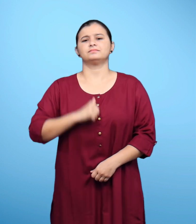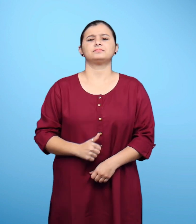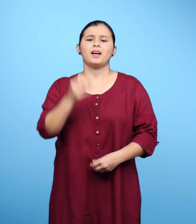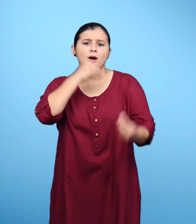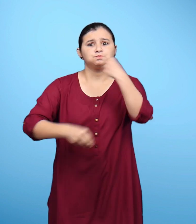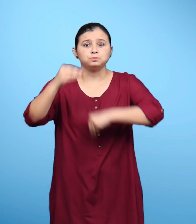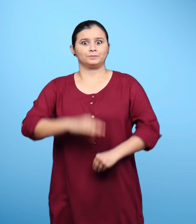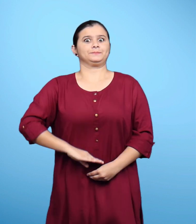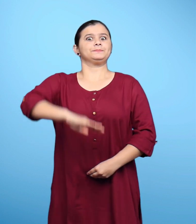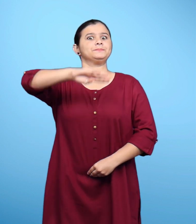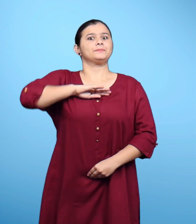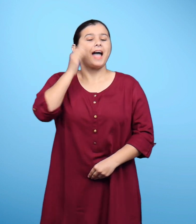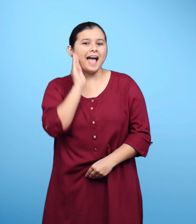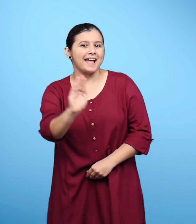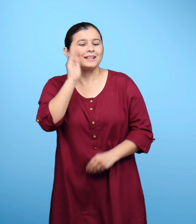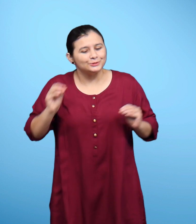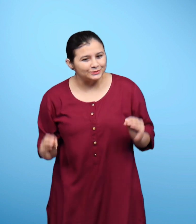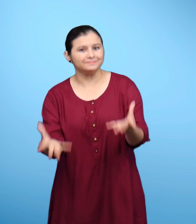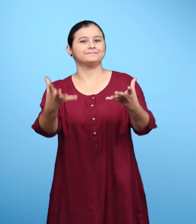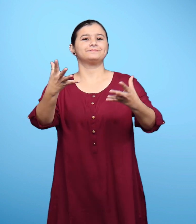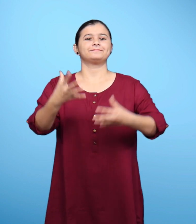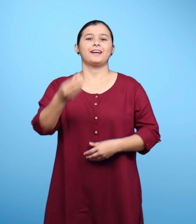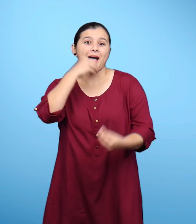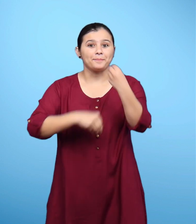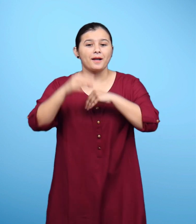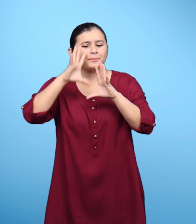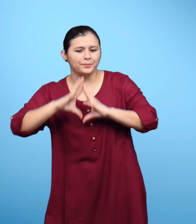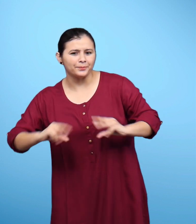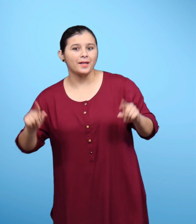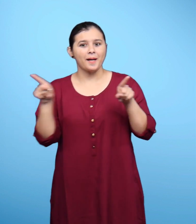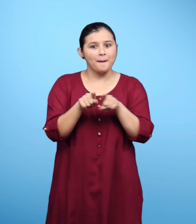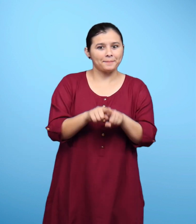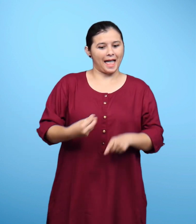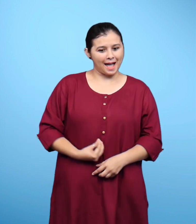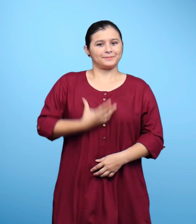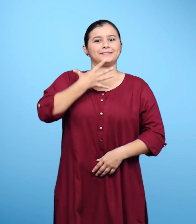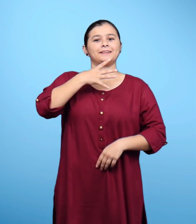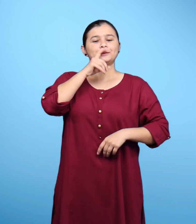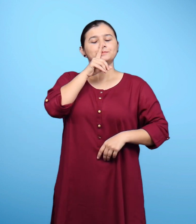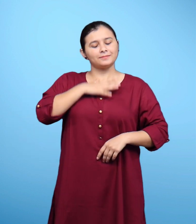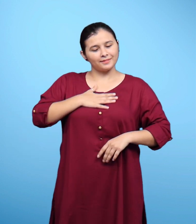पेट भरते ही मैं गाने लगा खुशी को भी भोजन की तरह पचाना आवश्यक है